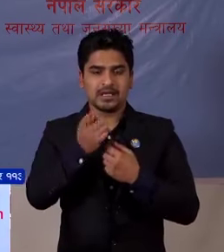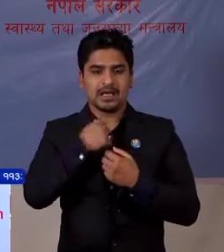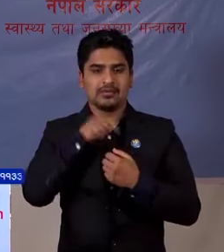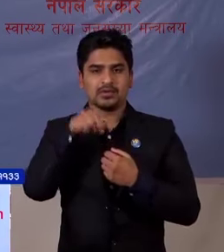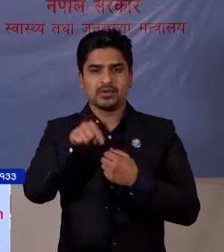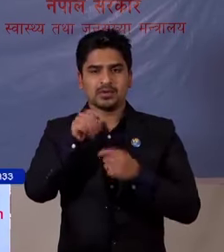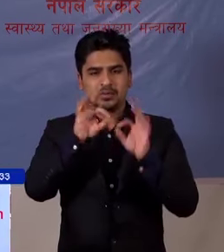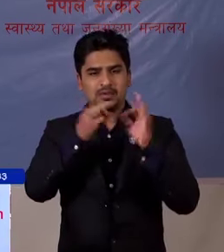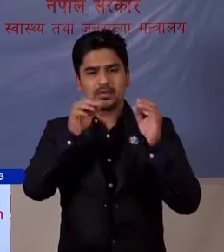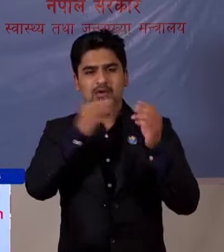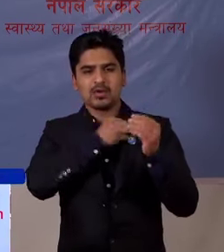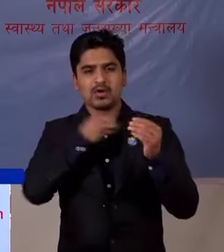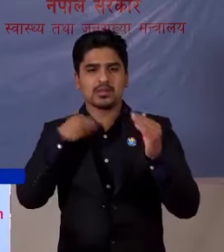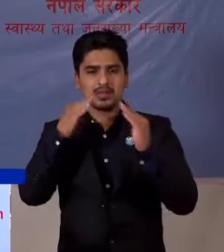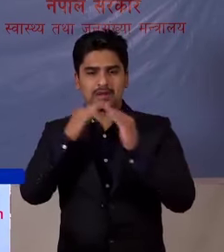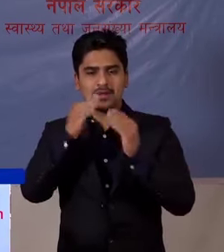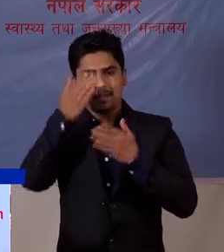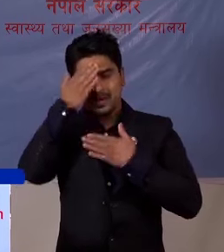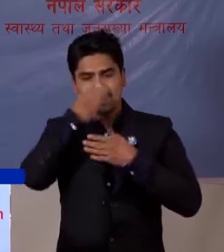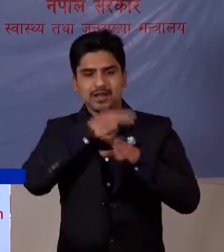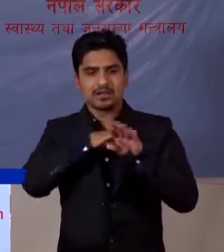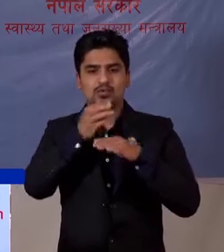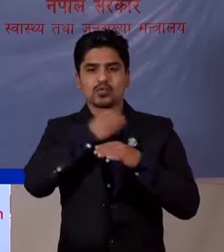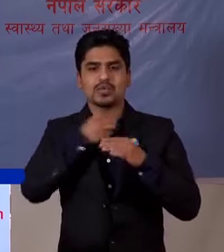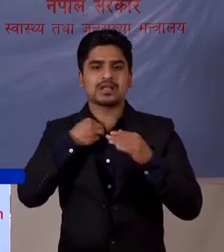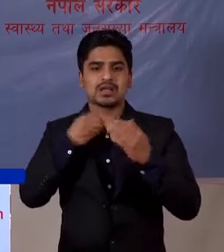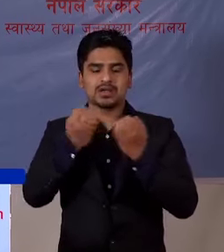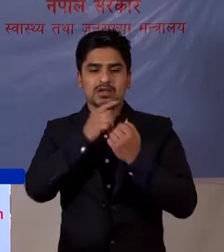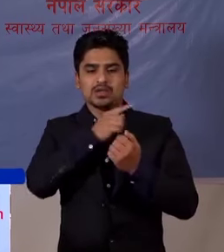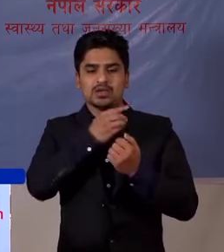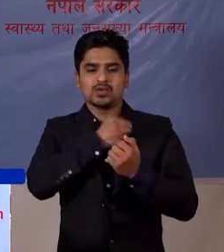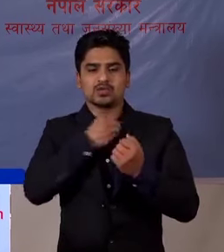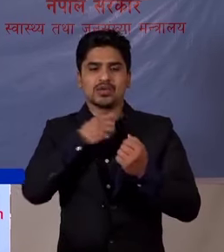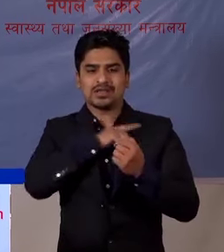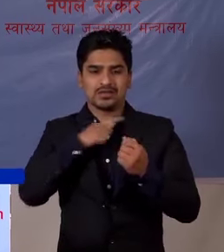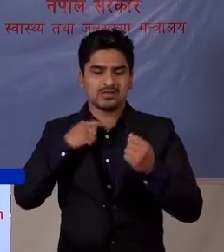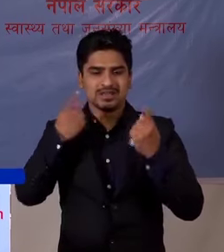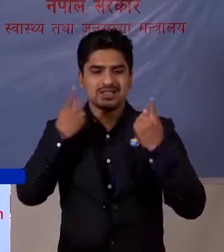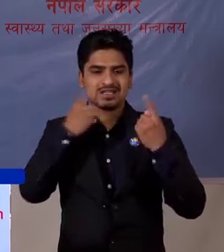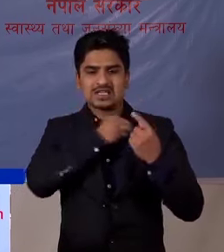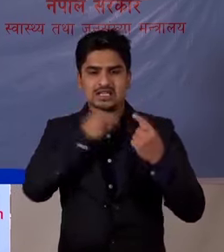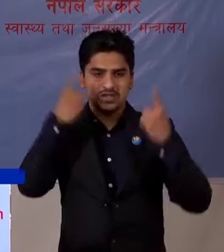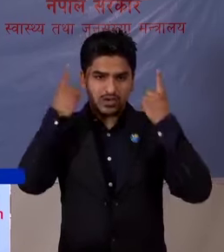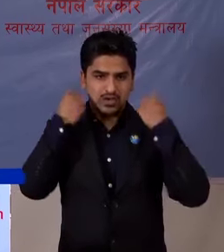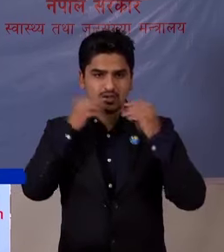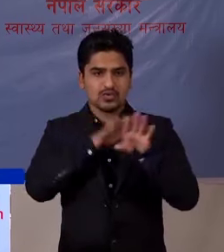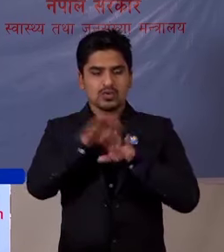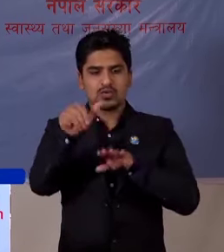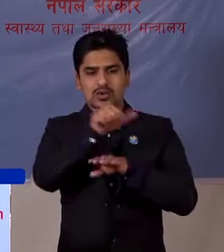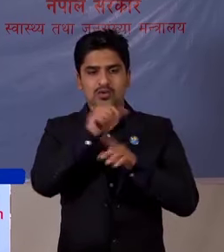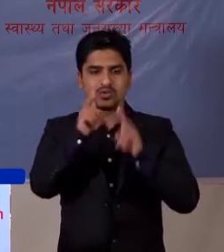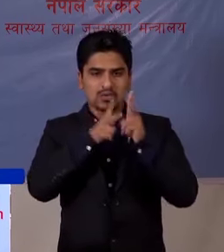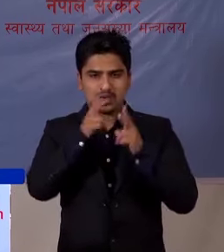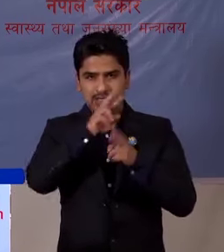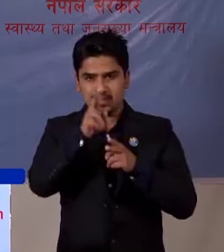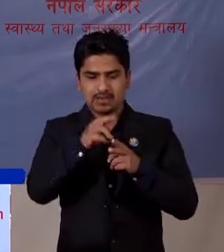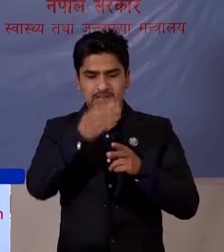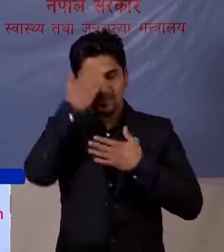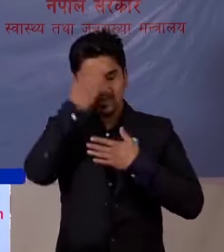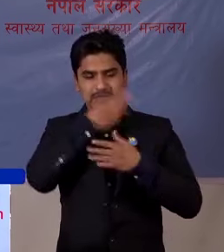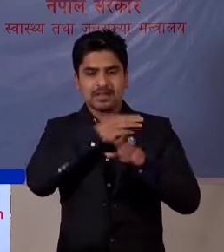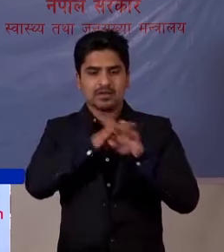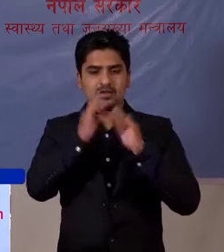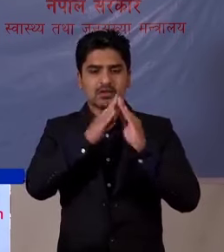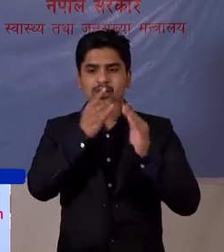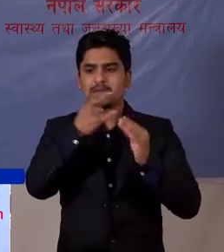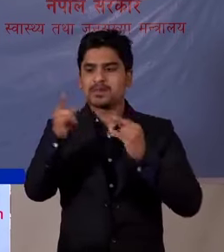संगा जोडी संकर्मी धरुलाई उपचार गरने स्वास्थे कर्मी चिकिशा करुका बारे मा, वाहरुको कुरा, रो संकर्मी धरु